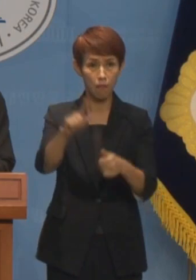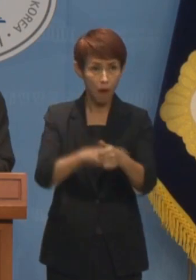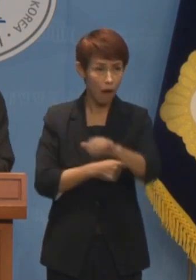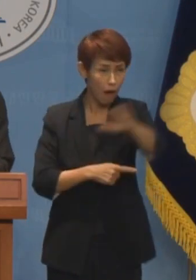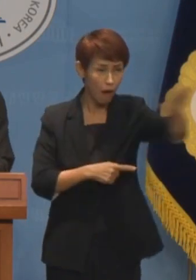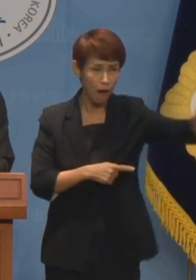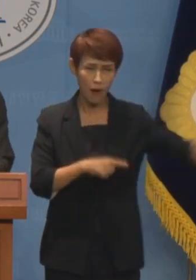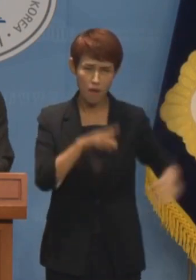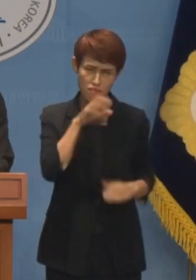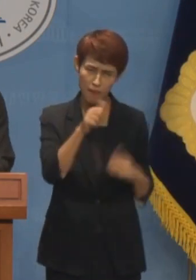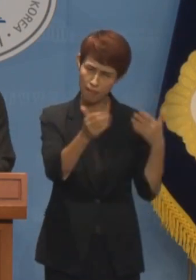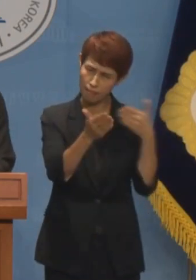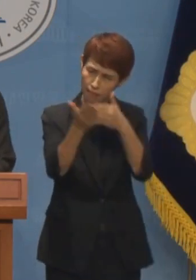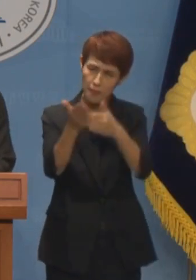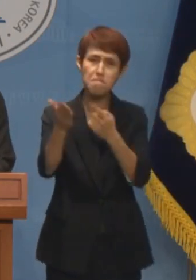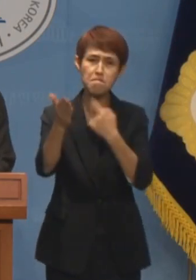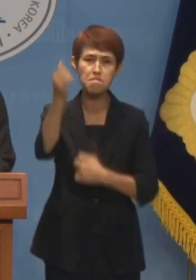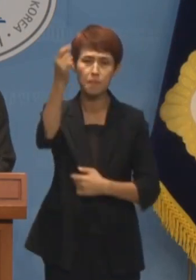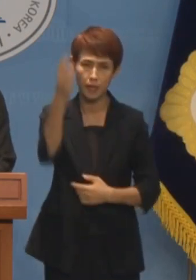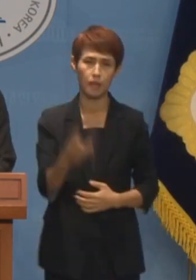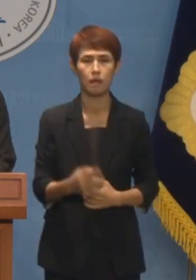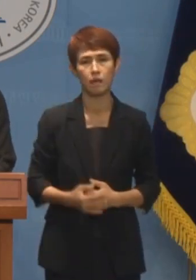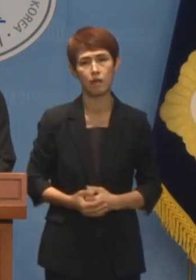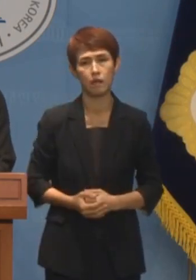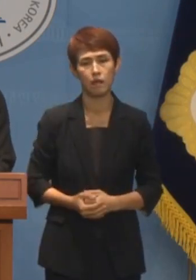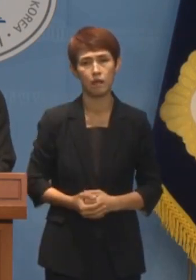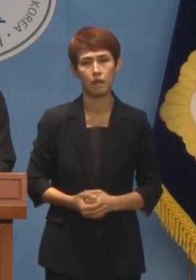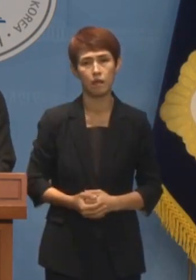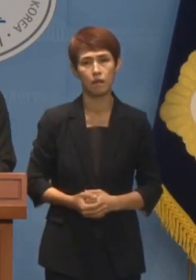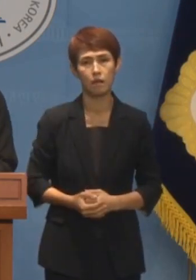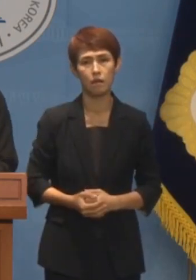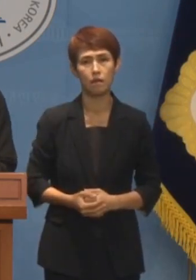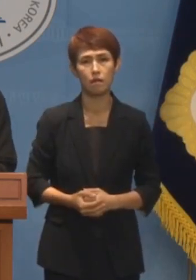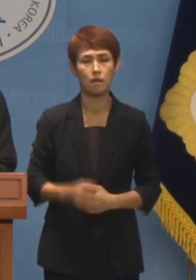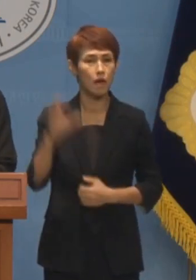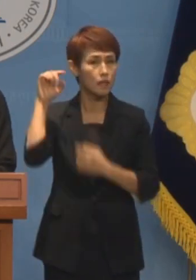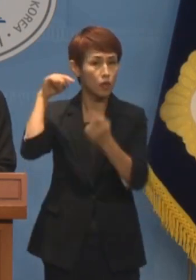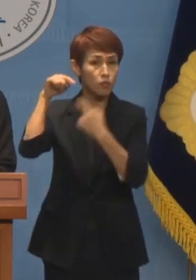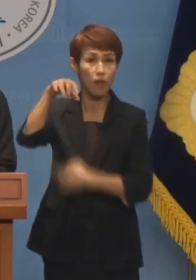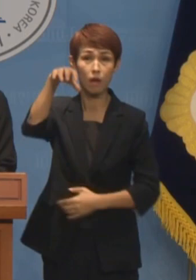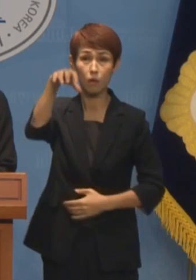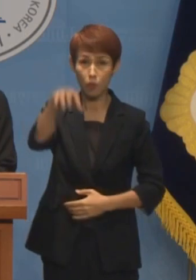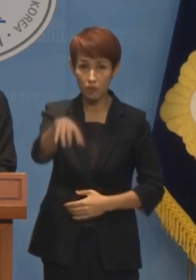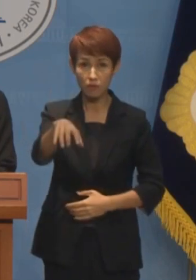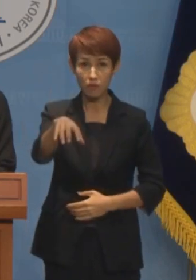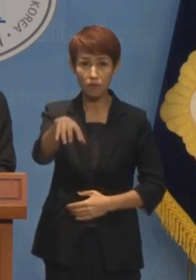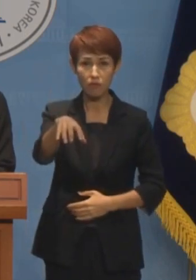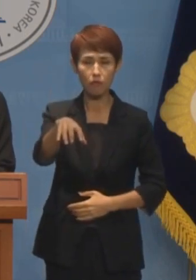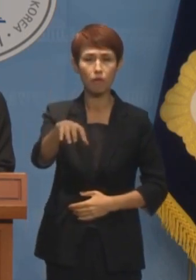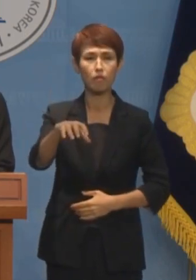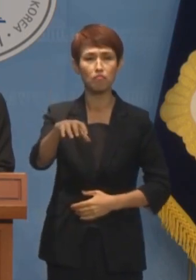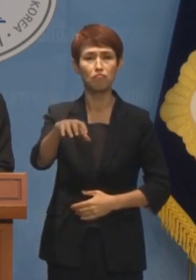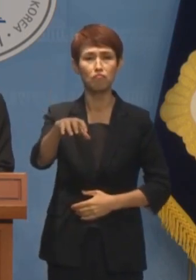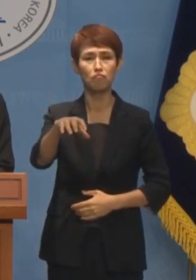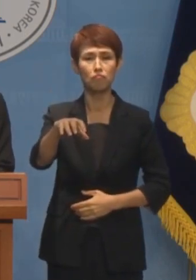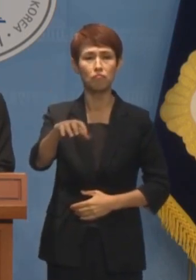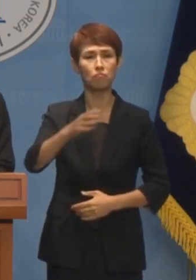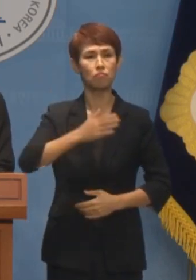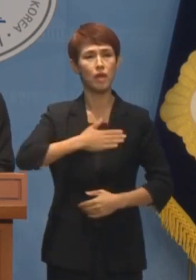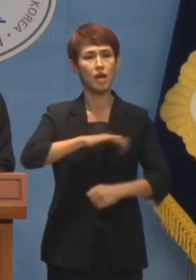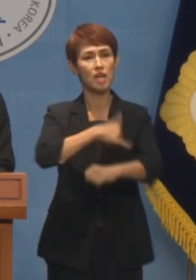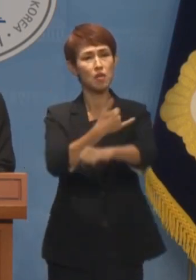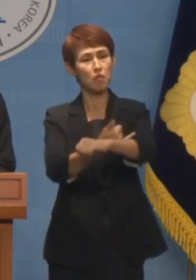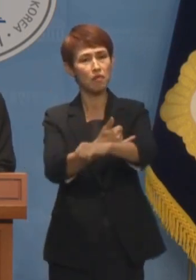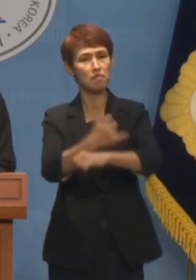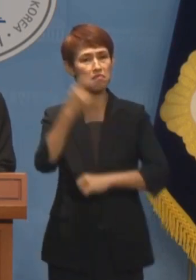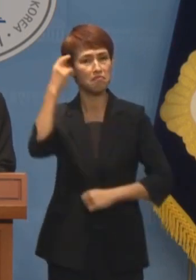비판을 받았었던 인물입니다. 역시나 인사청문회장에서조차도 국민 앞에서 본인의 인권혐오